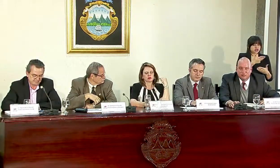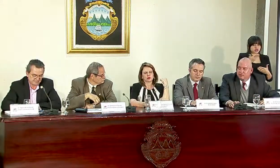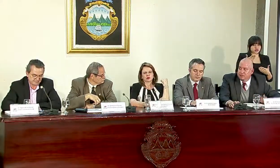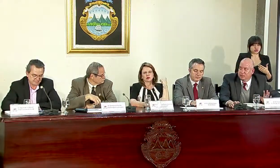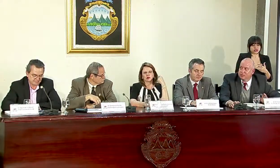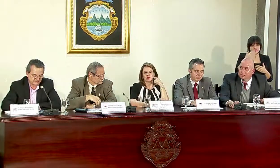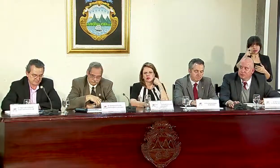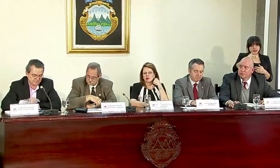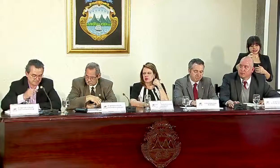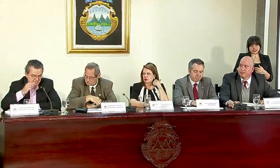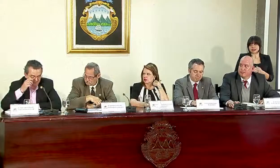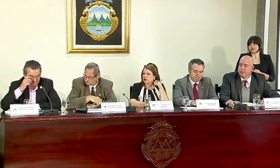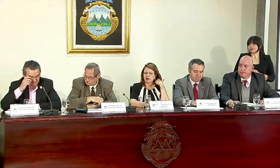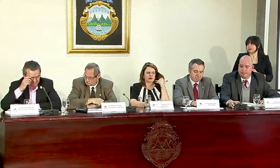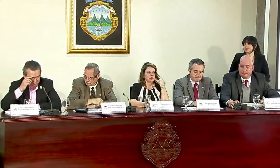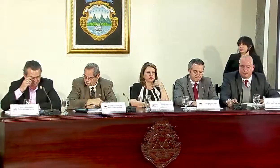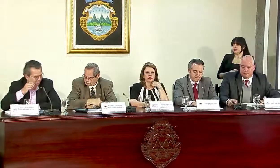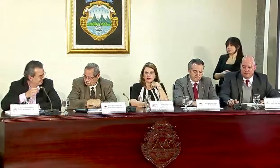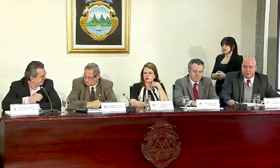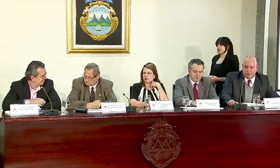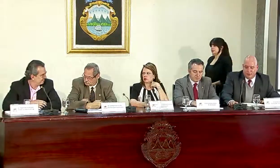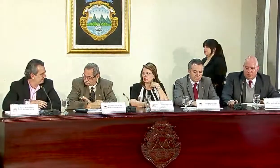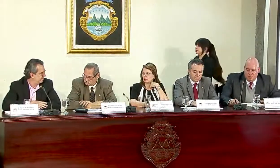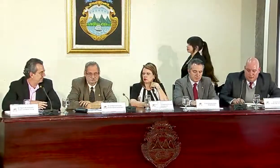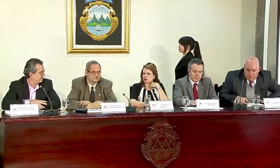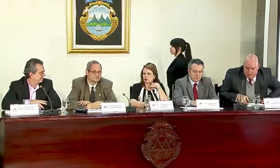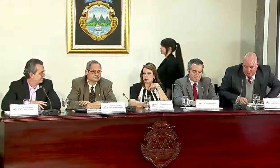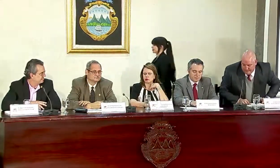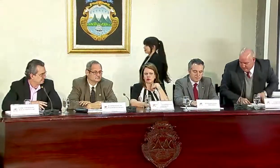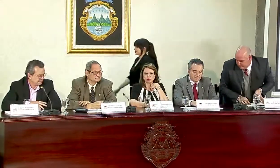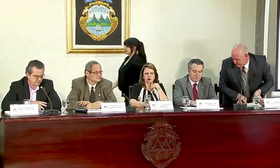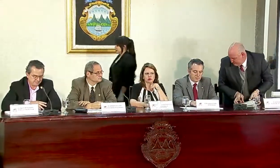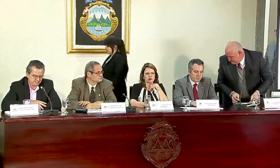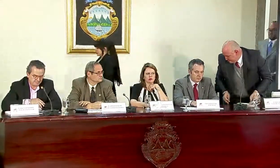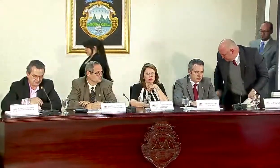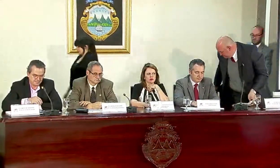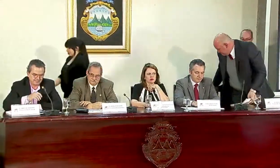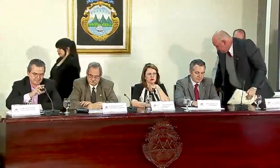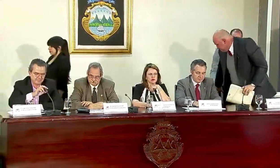lo que ustedes necesiten. Gracias, don Iván. Continuamos con las preguntas.